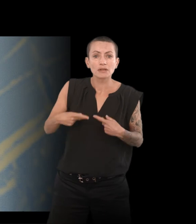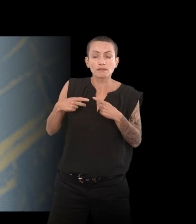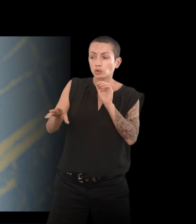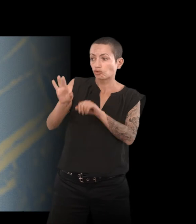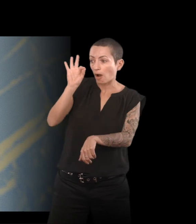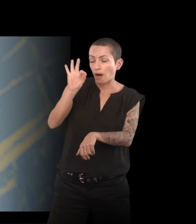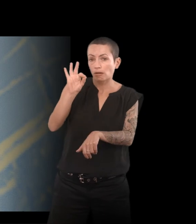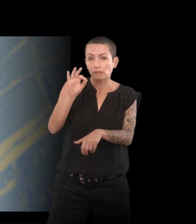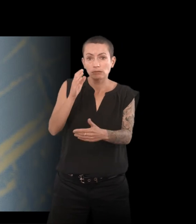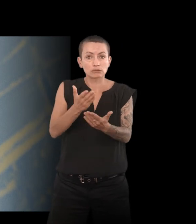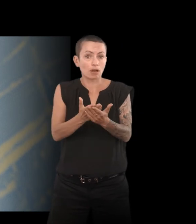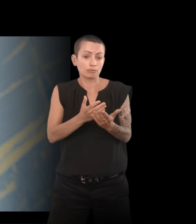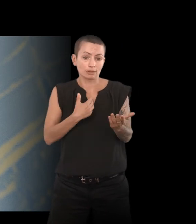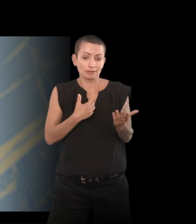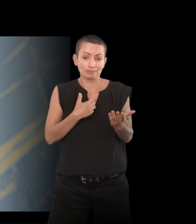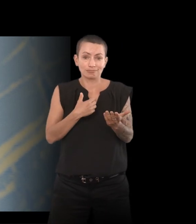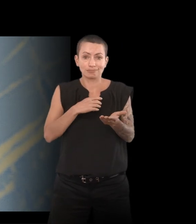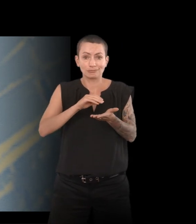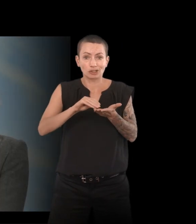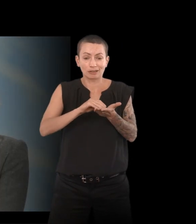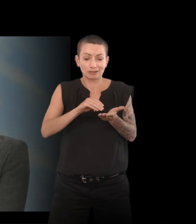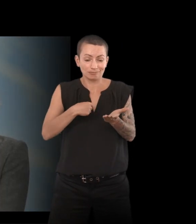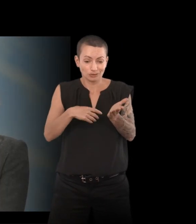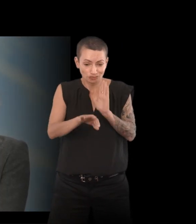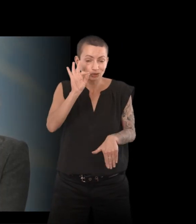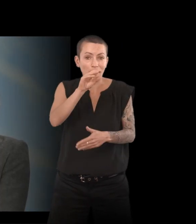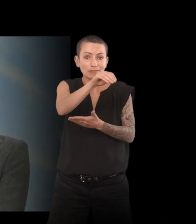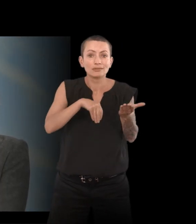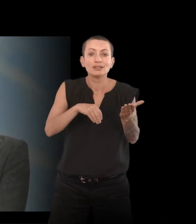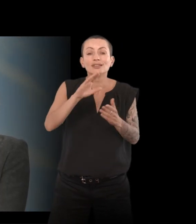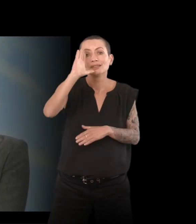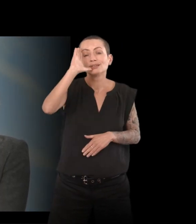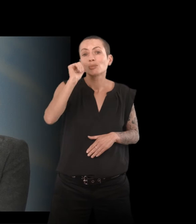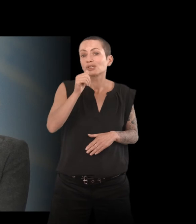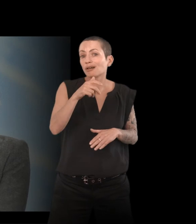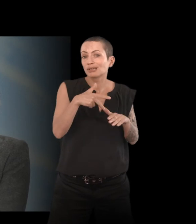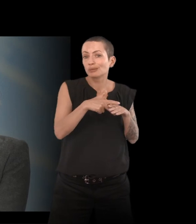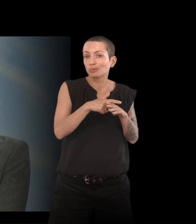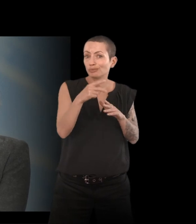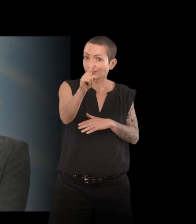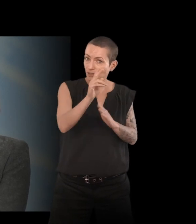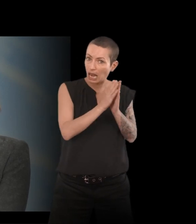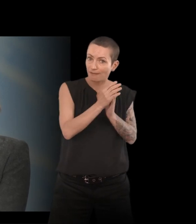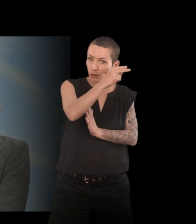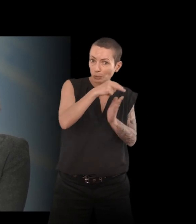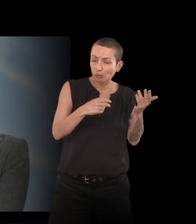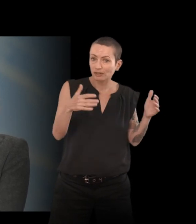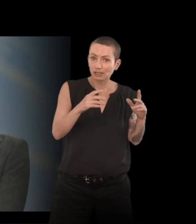'écriture. J'en ai fait le choix. c'est aussi pour ça que j'avais lu votre livre dans un premier temps. C'était que vous étiez galant qui était philosophe,